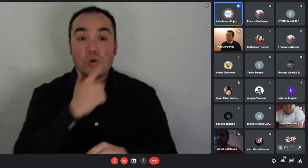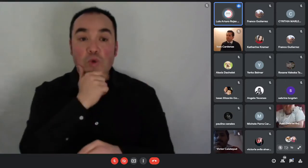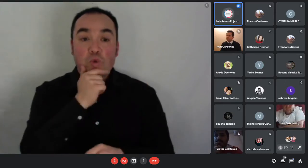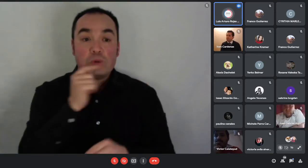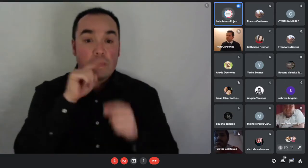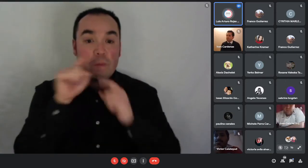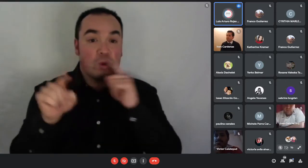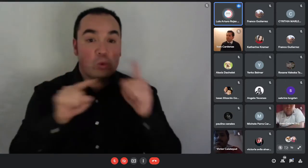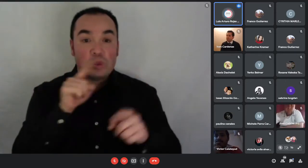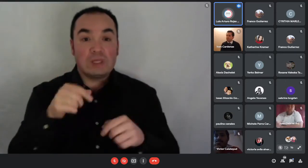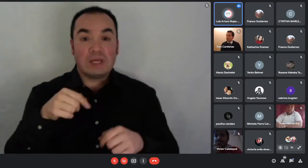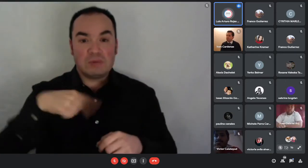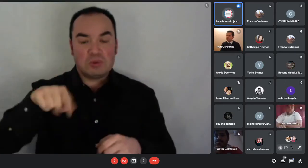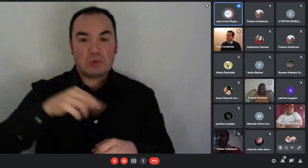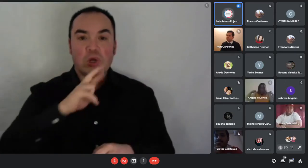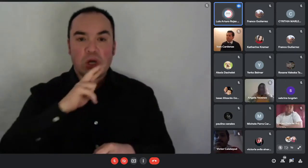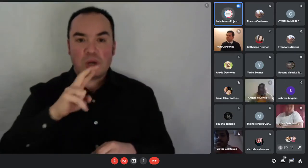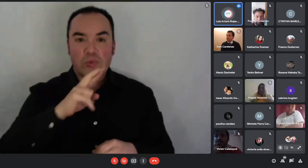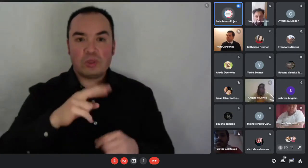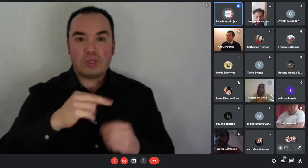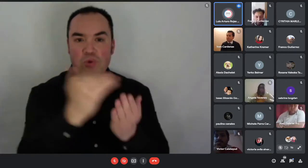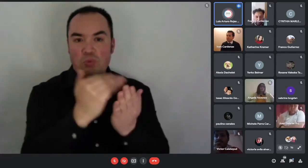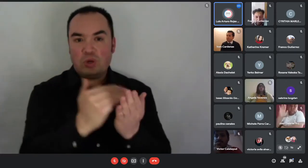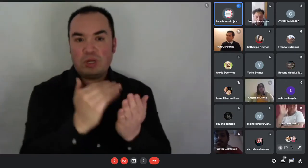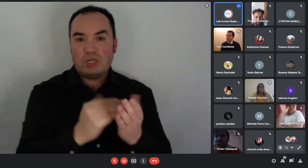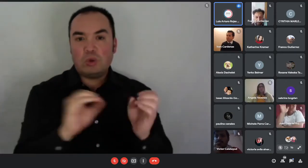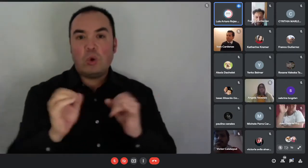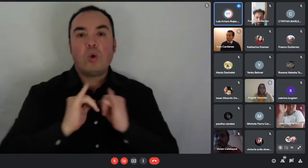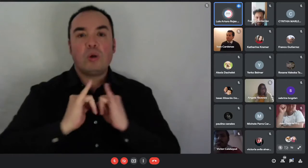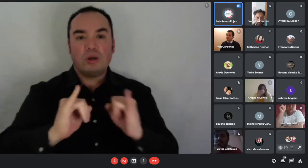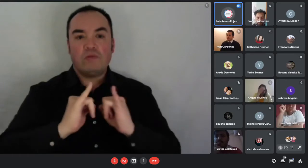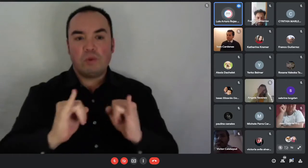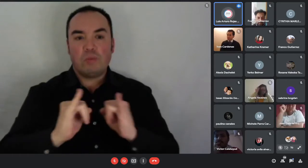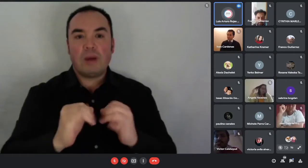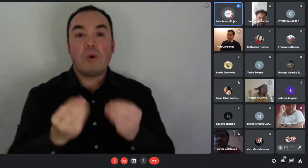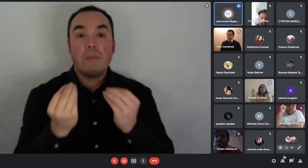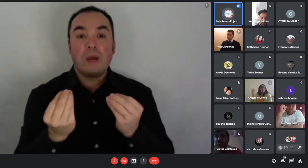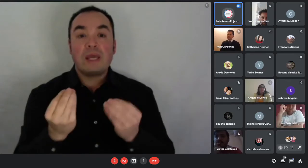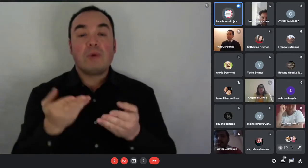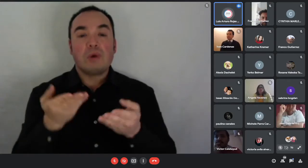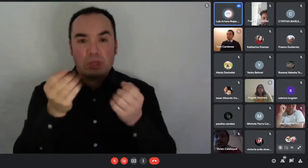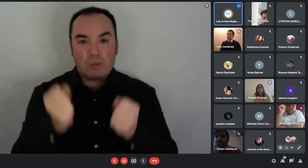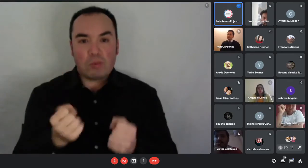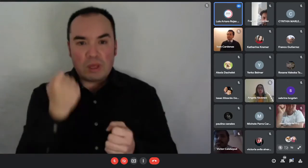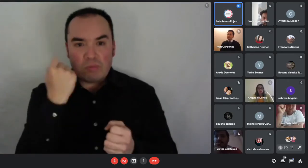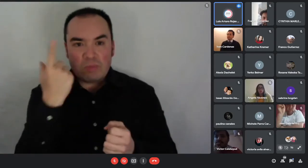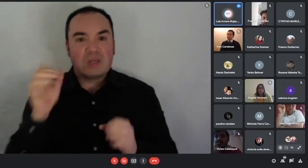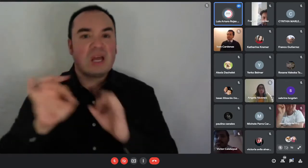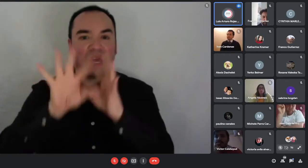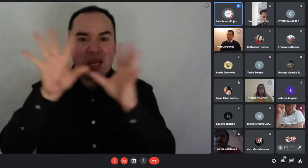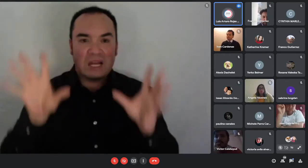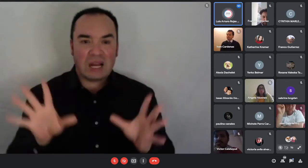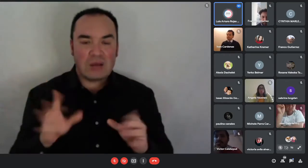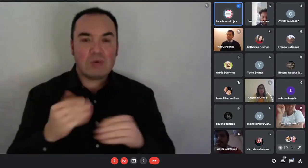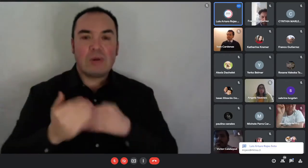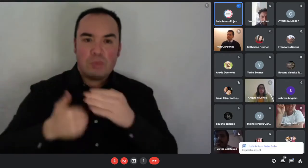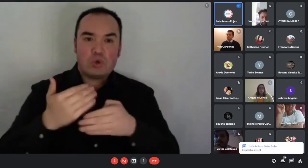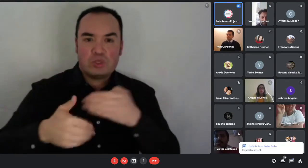información para que ustedes puedan tener la claridad del proceso. ¿Ya? Ahora vamos a dejar